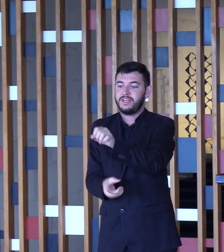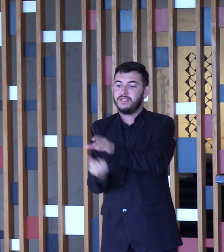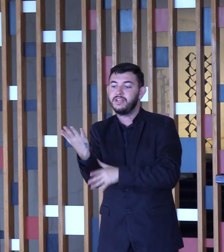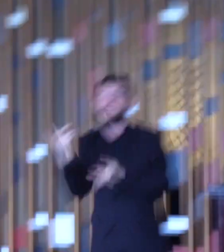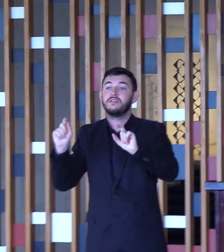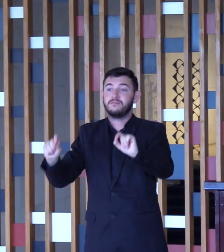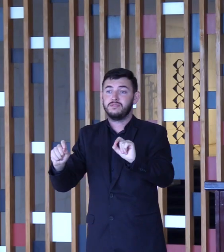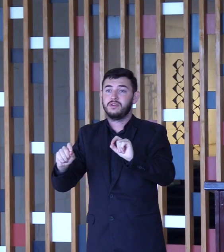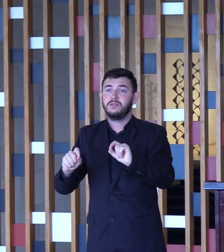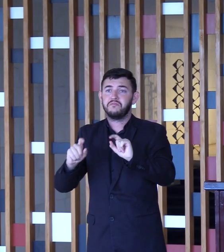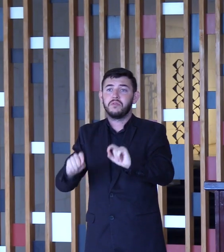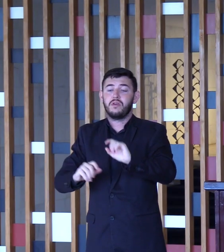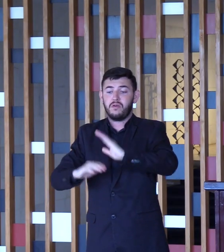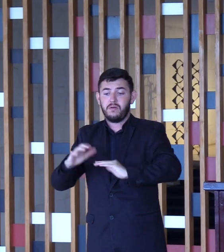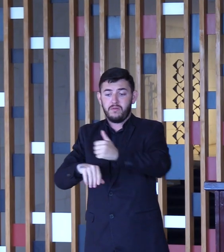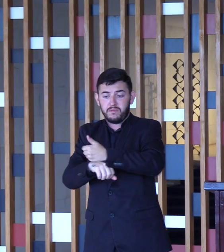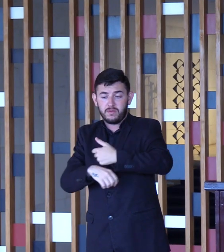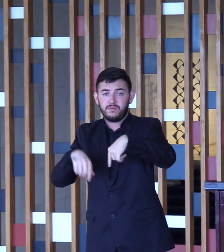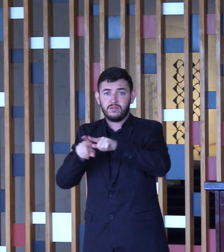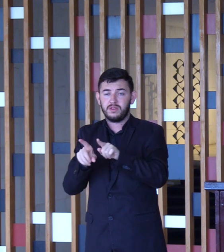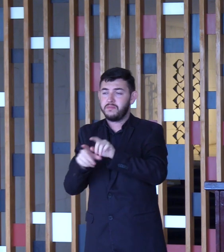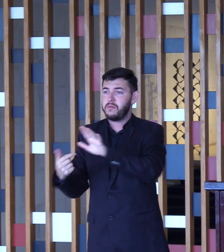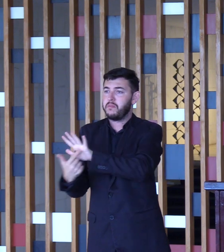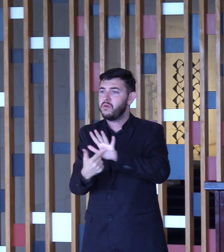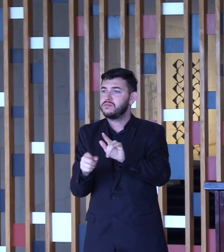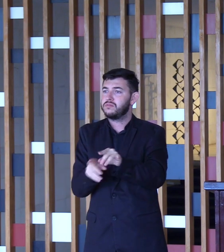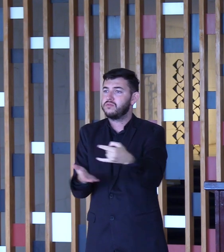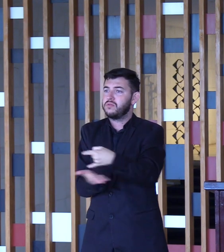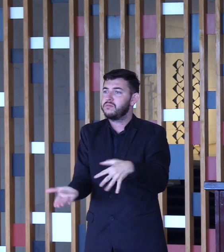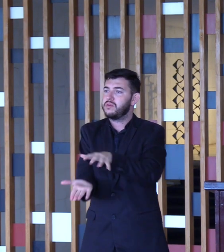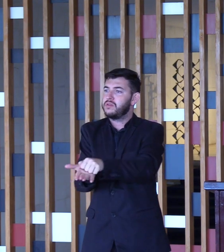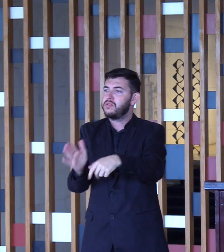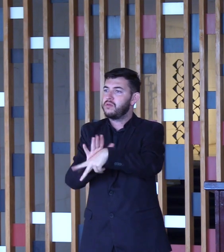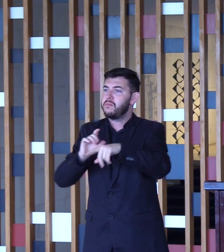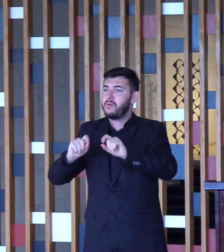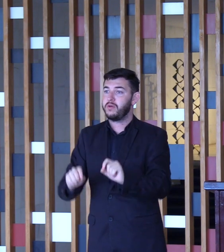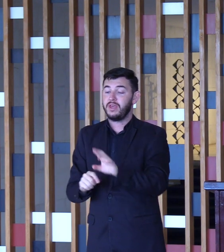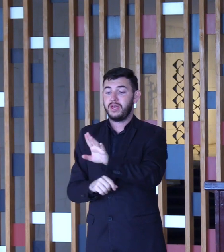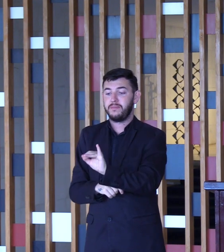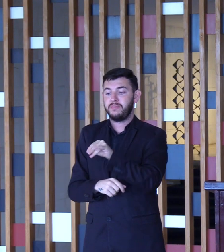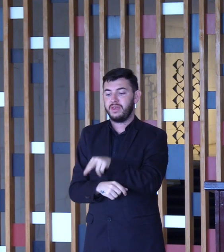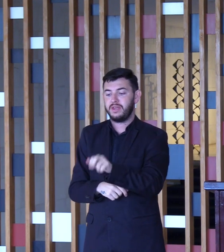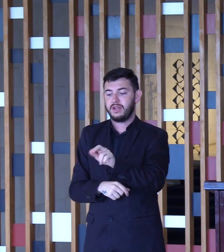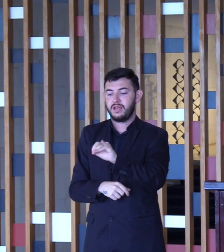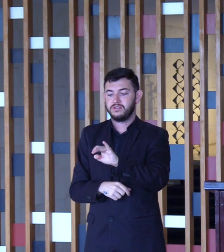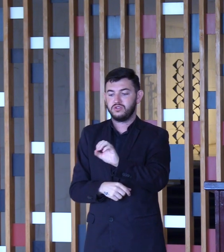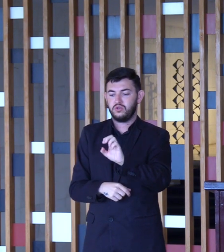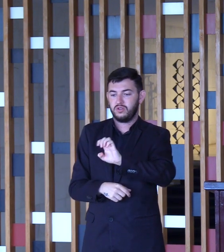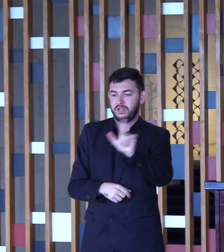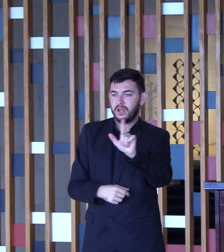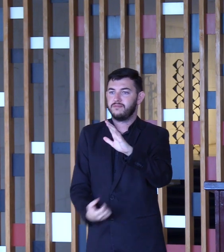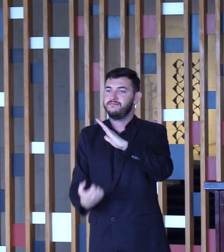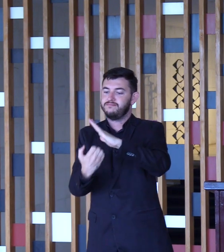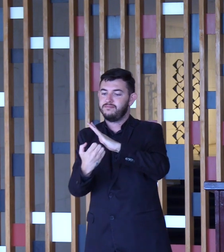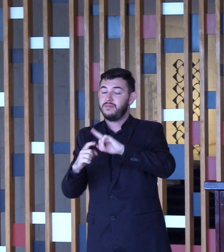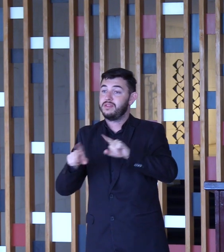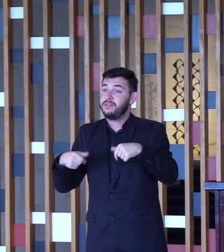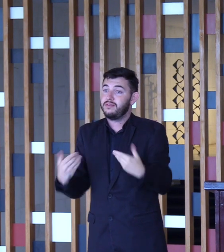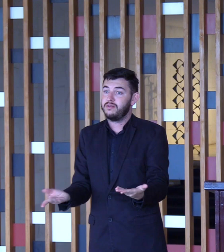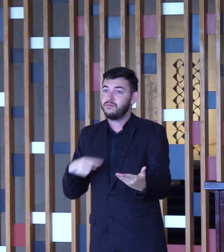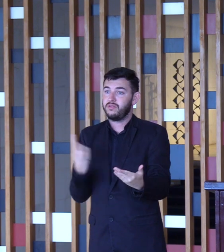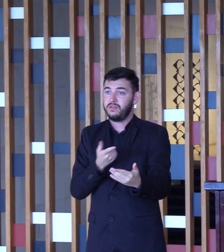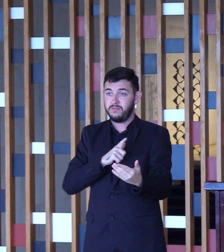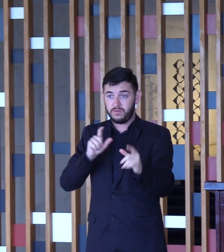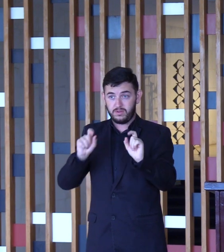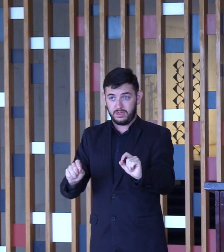binacional. Dessa forma, é uma honra mantermos essa parceria com o Ministério de Relações Exteriores